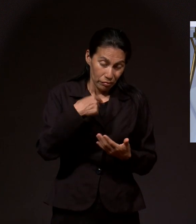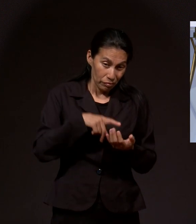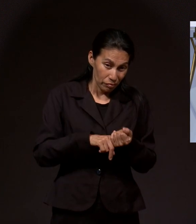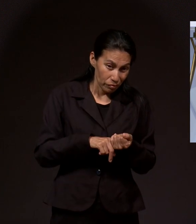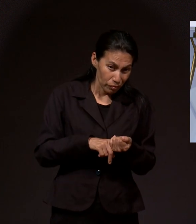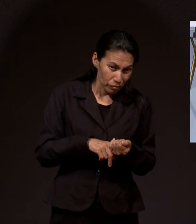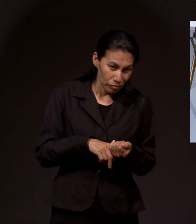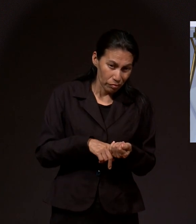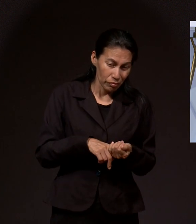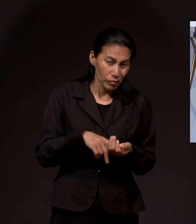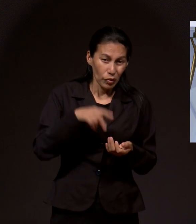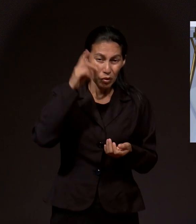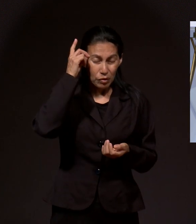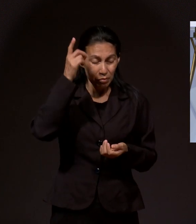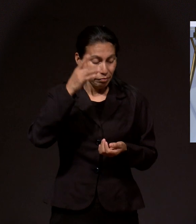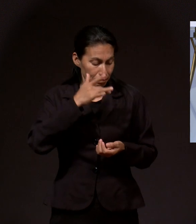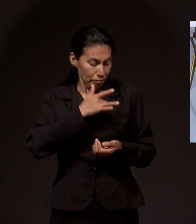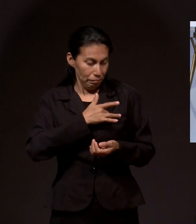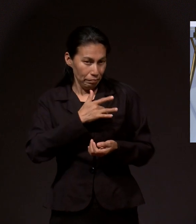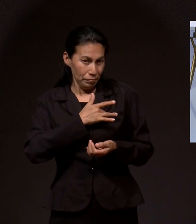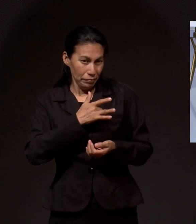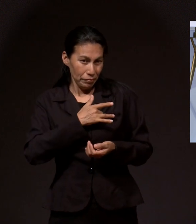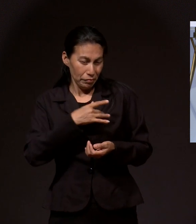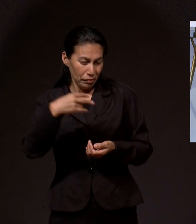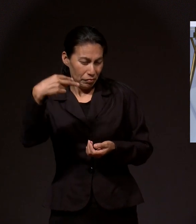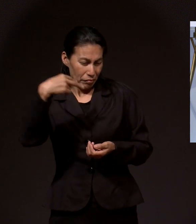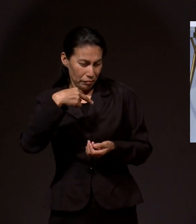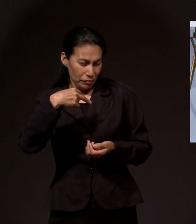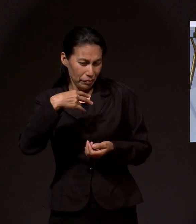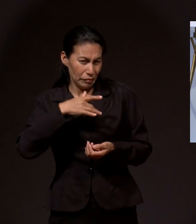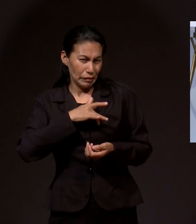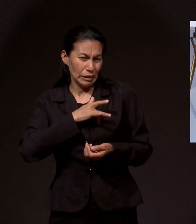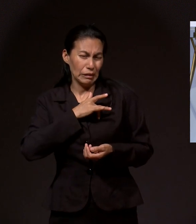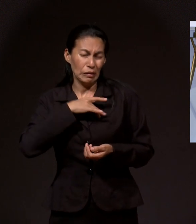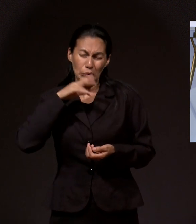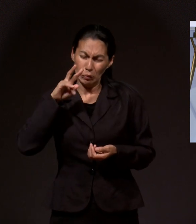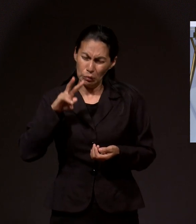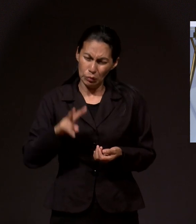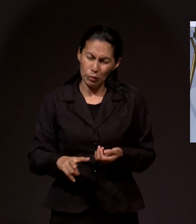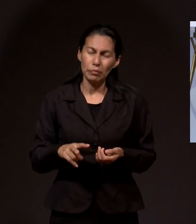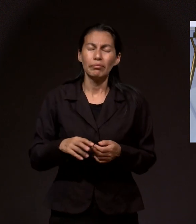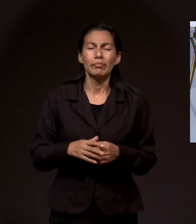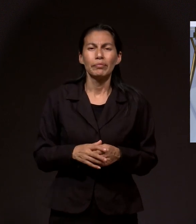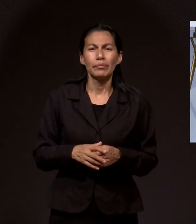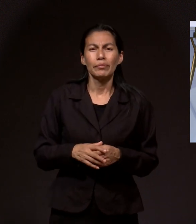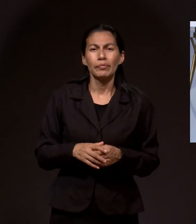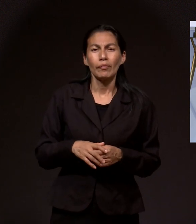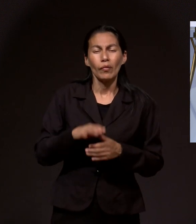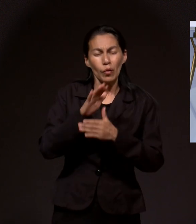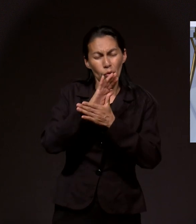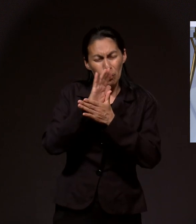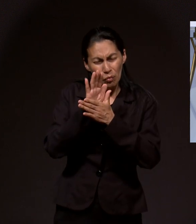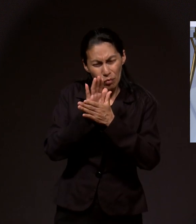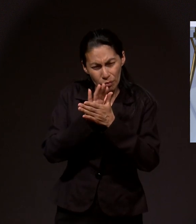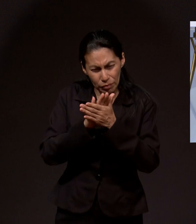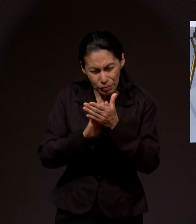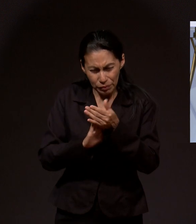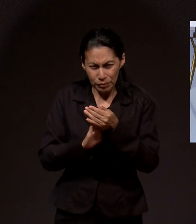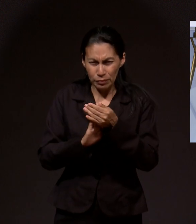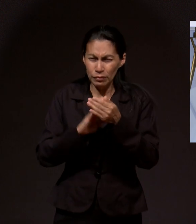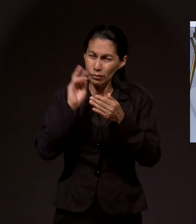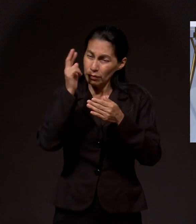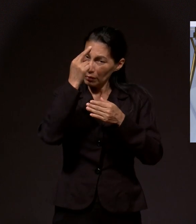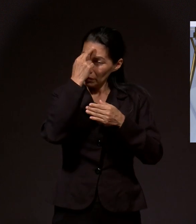Dios ve el corazón y una oración sincera, invocado con esa